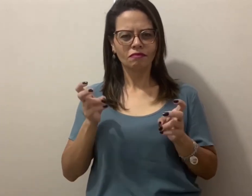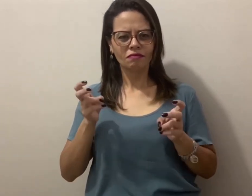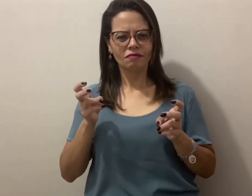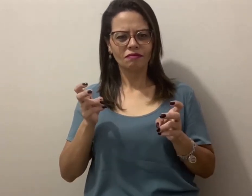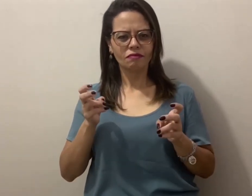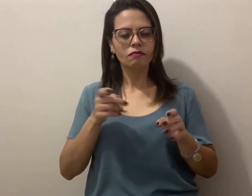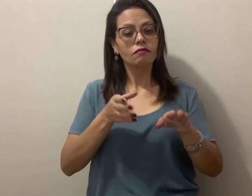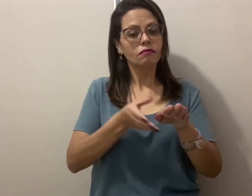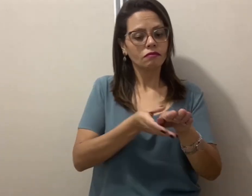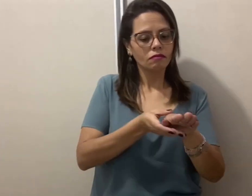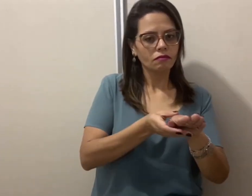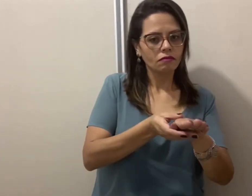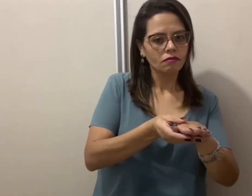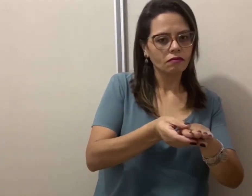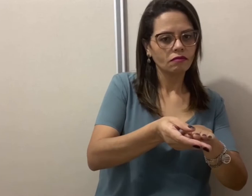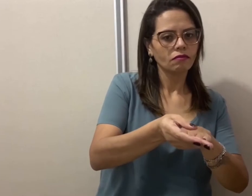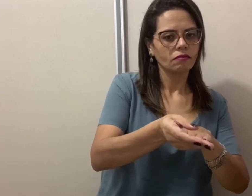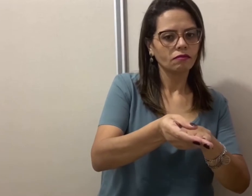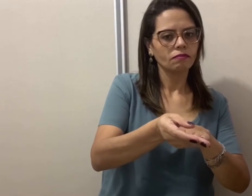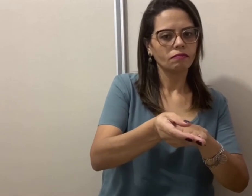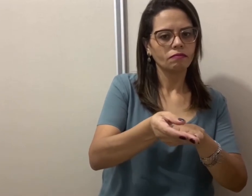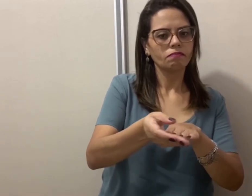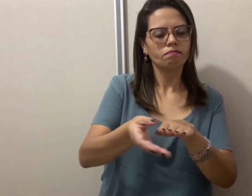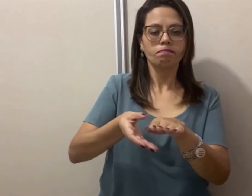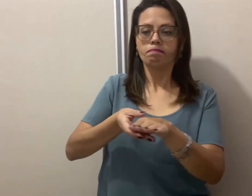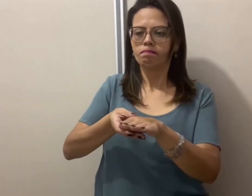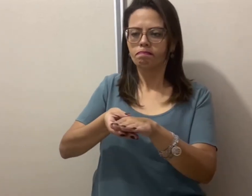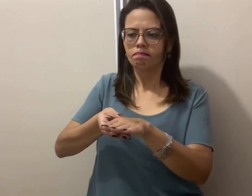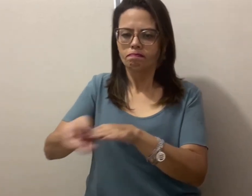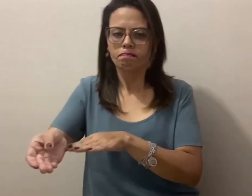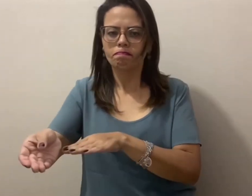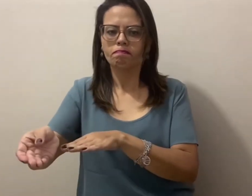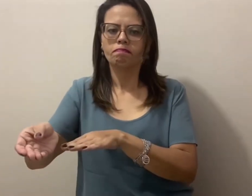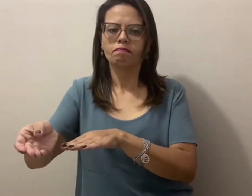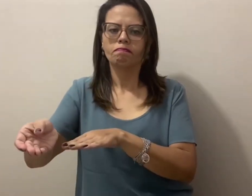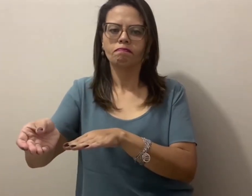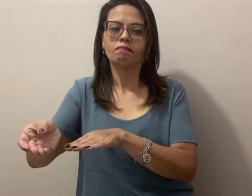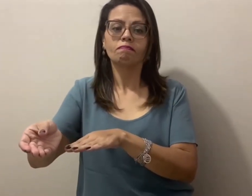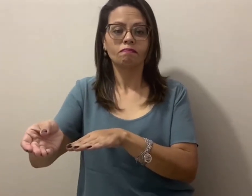Percebeu? Aconselhar. Advertir.